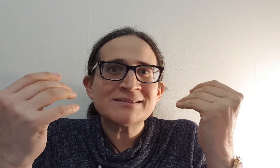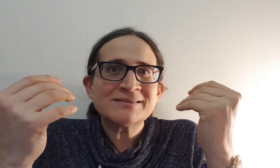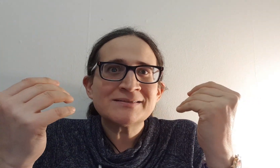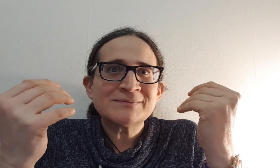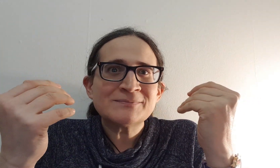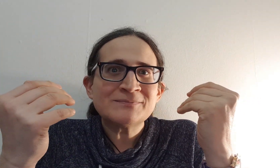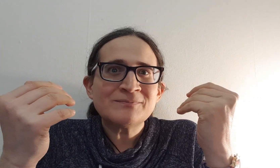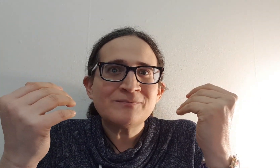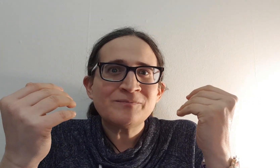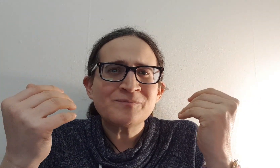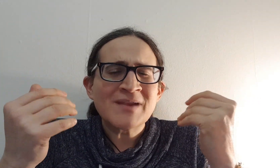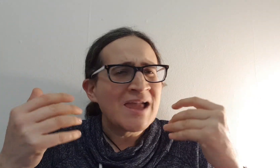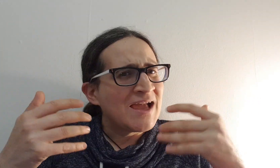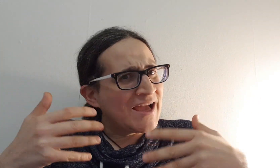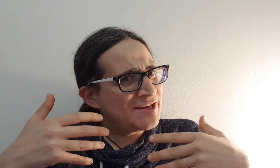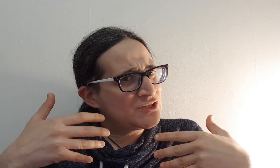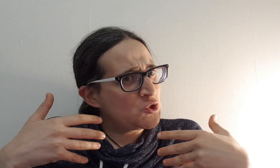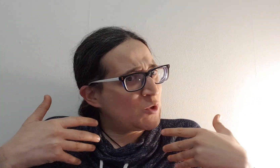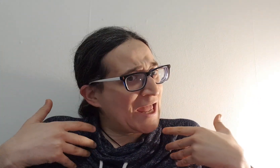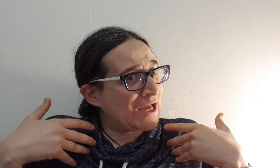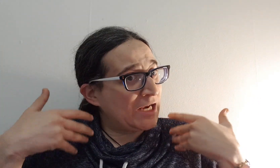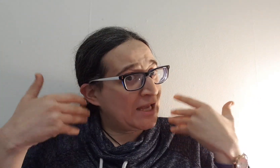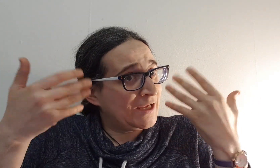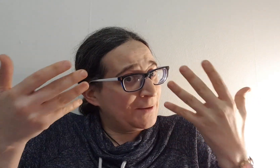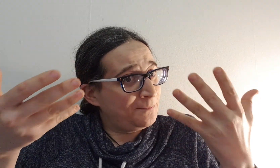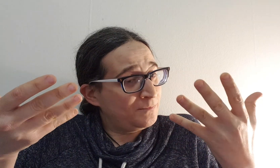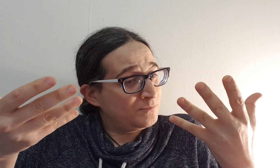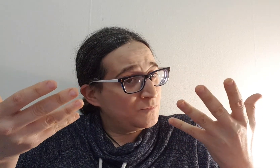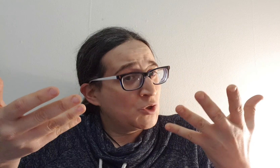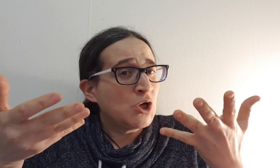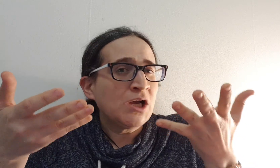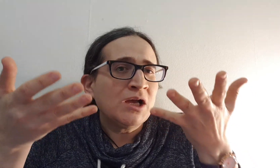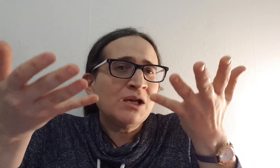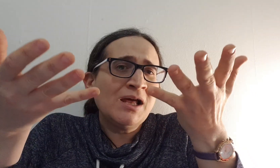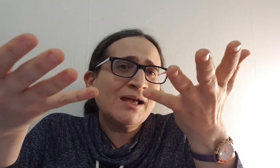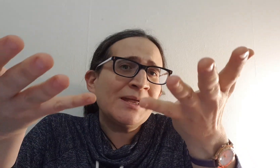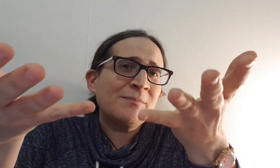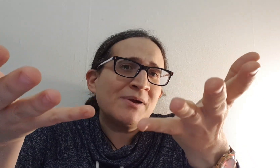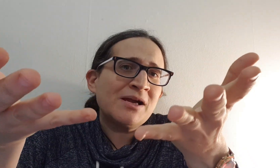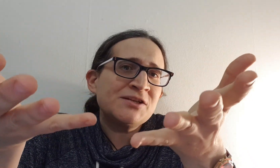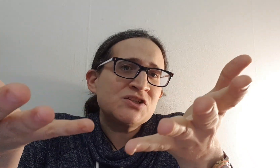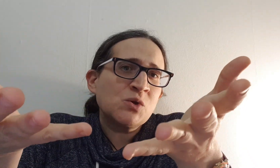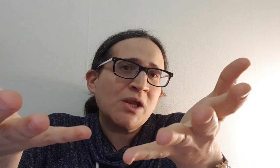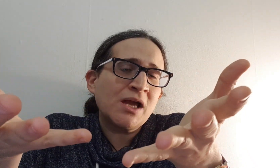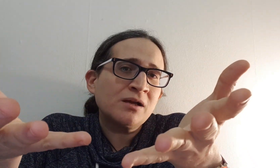אני סולח לכם לכם אני סולח